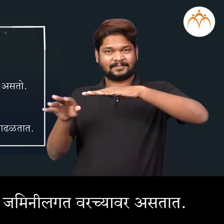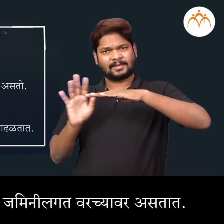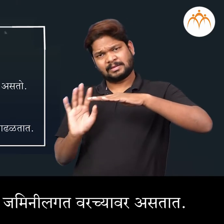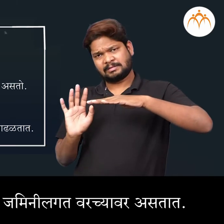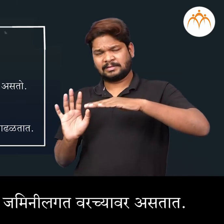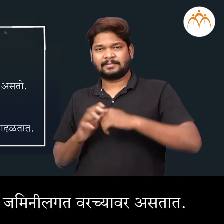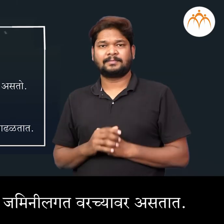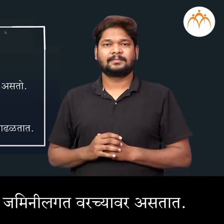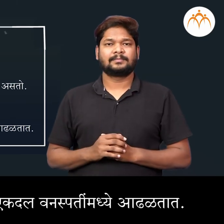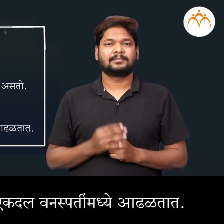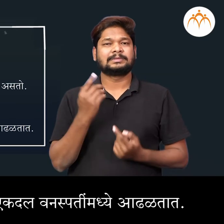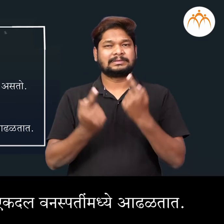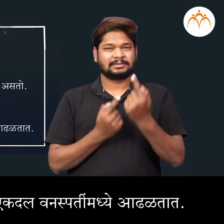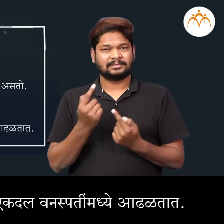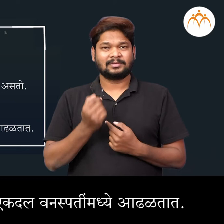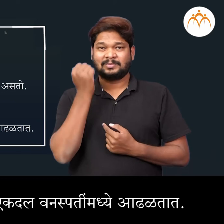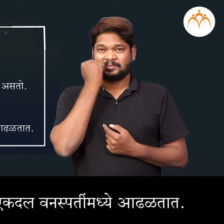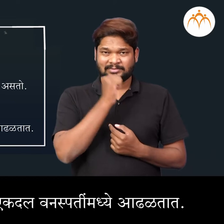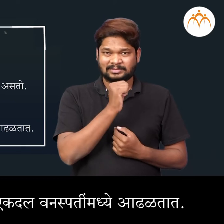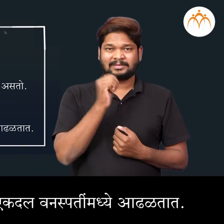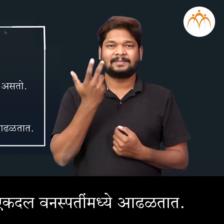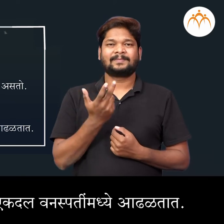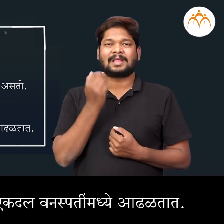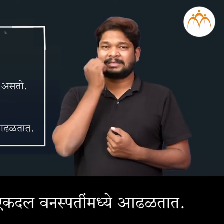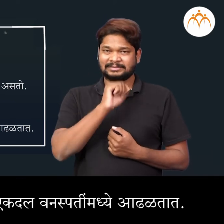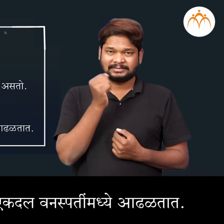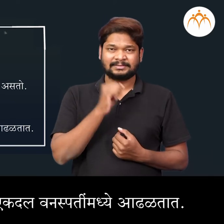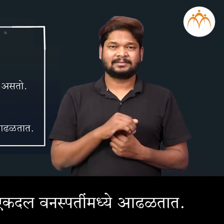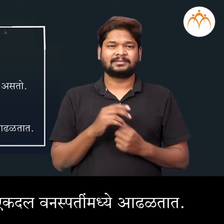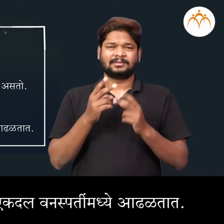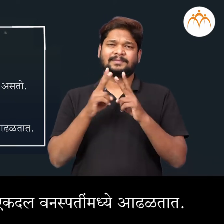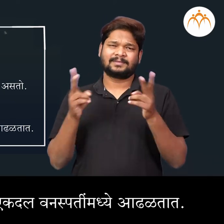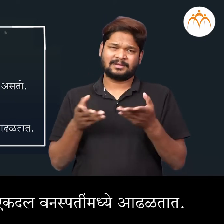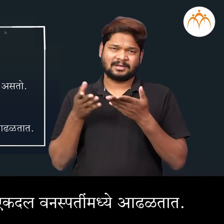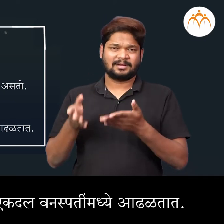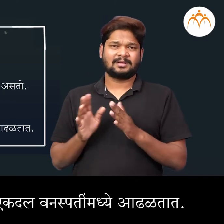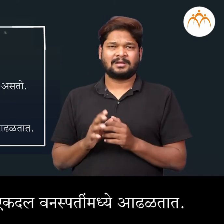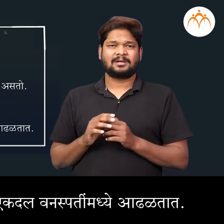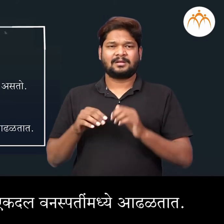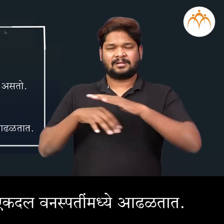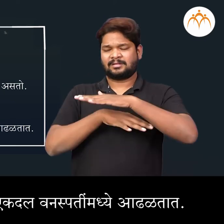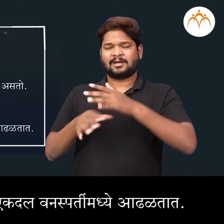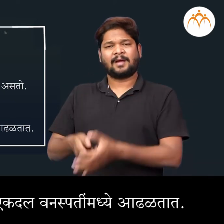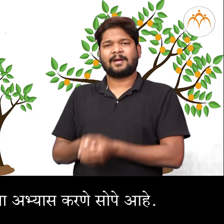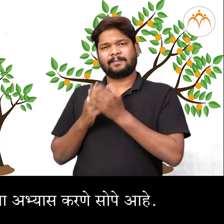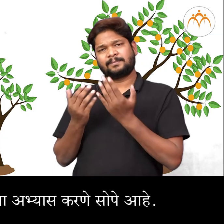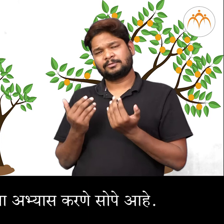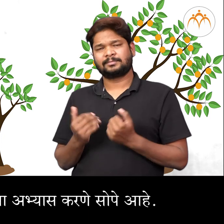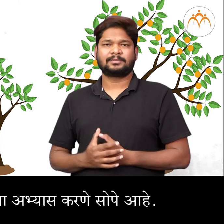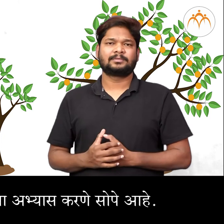तुमूलांचा दोन